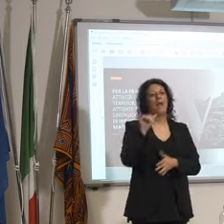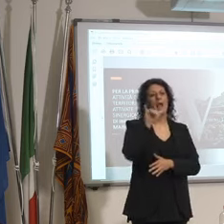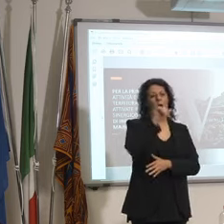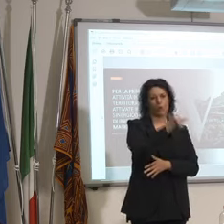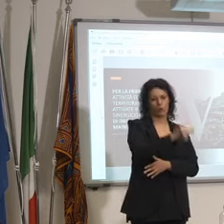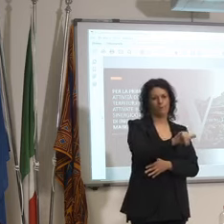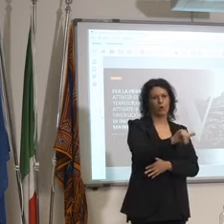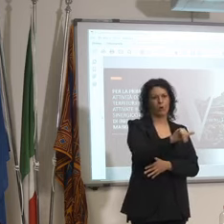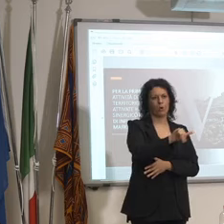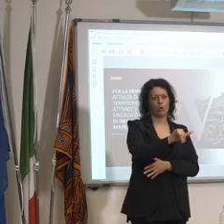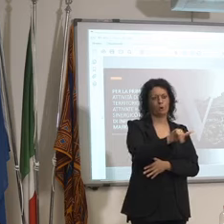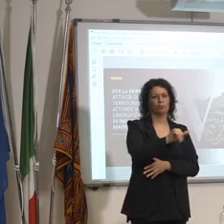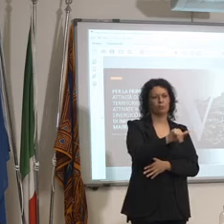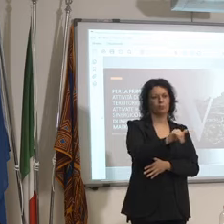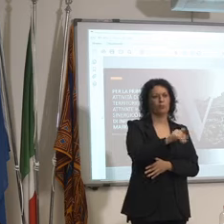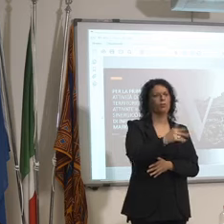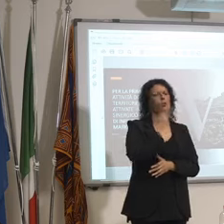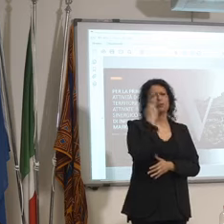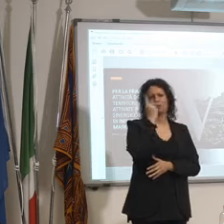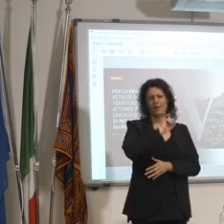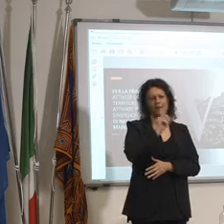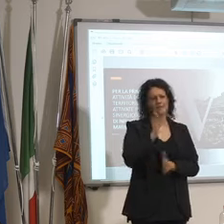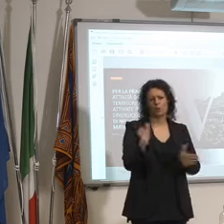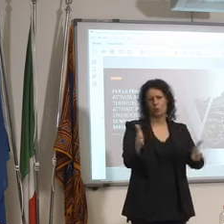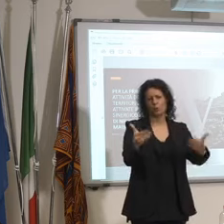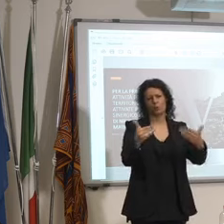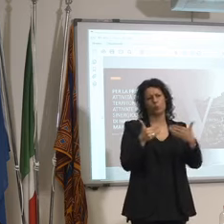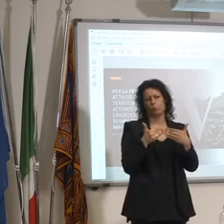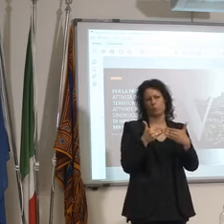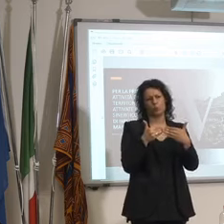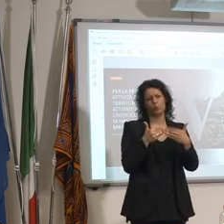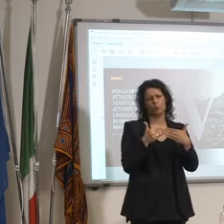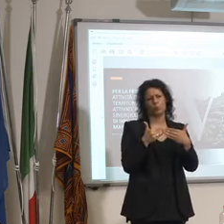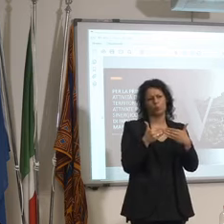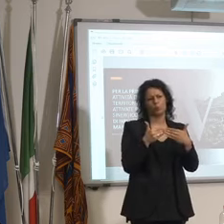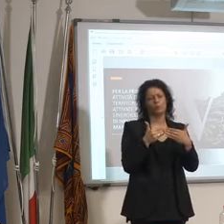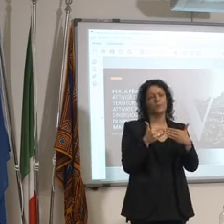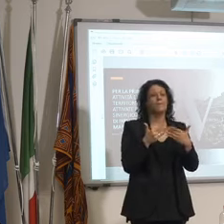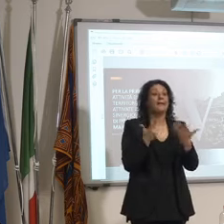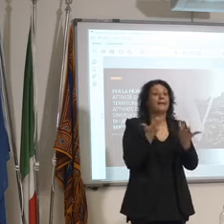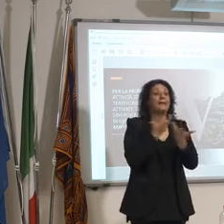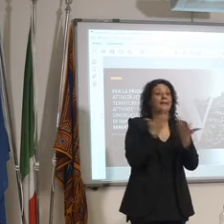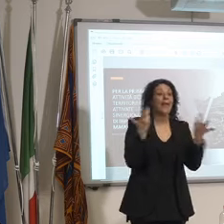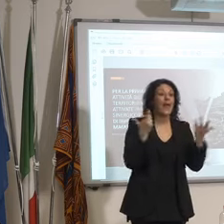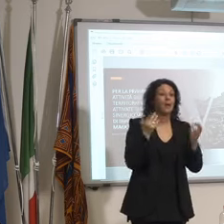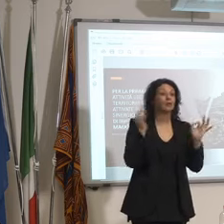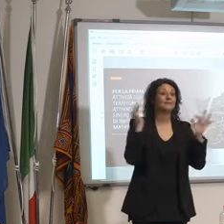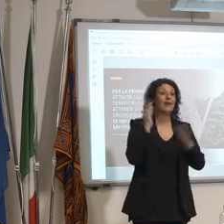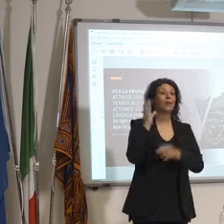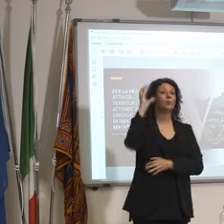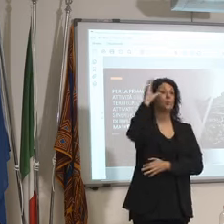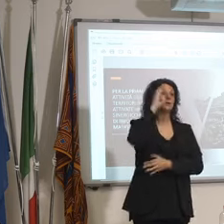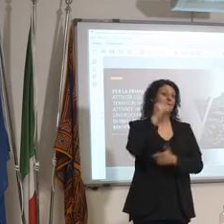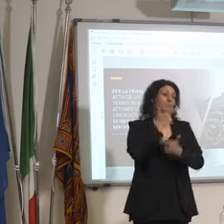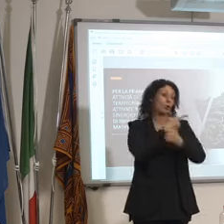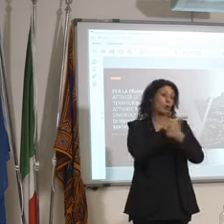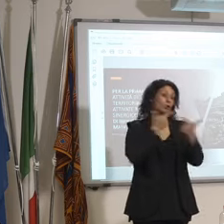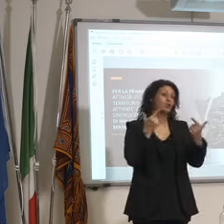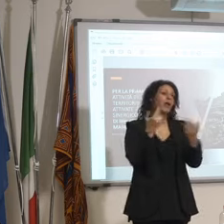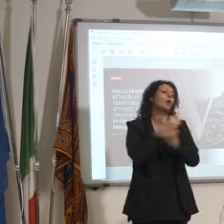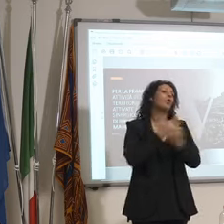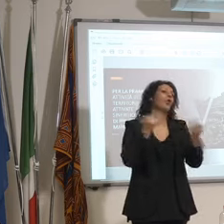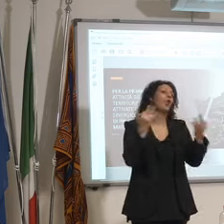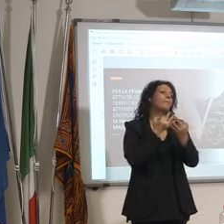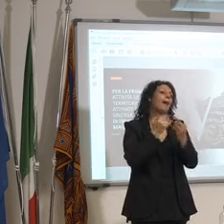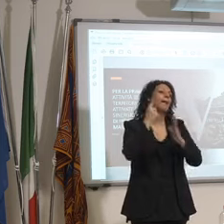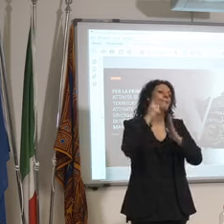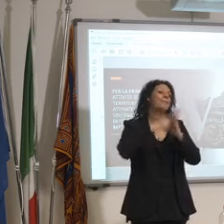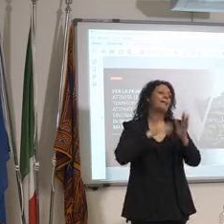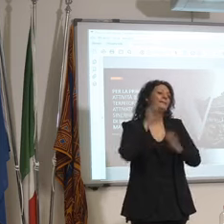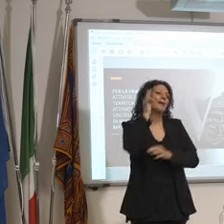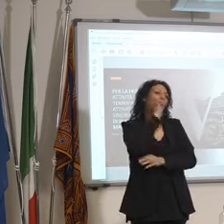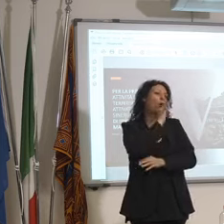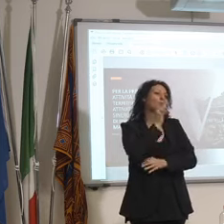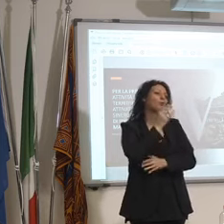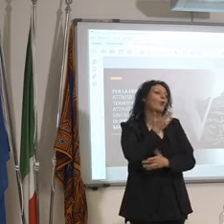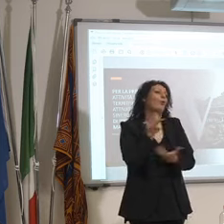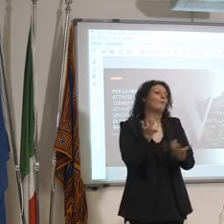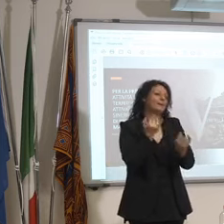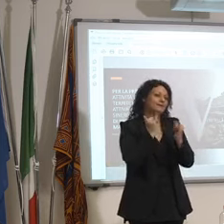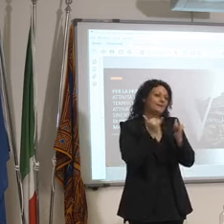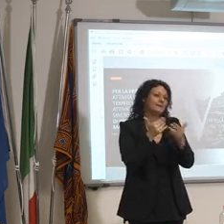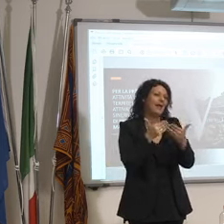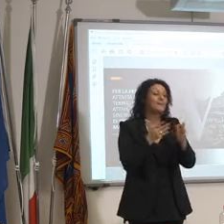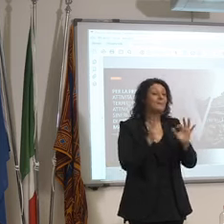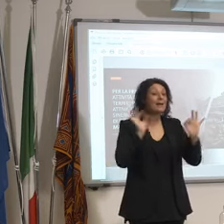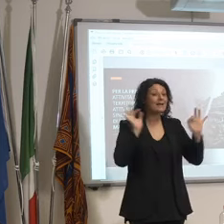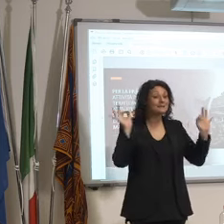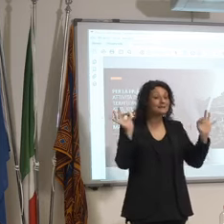rischio della chiusura perché ovvio se non ci sono i turisti è ovvio che aprirà a ottobre ma se cominceranno ad arrivare i turisti